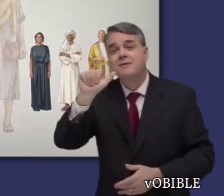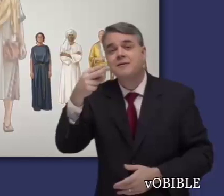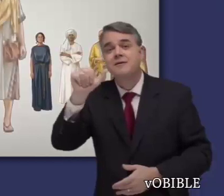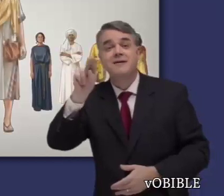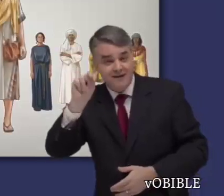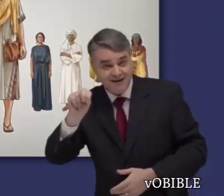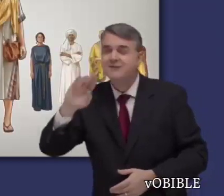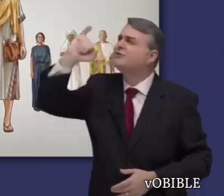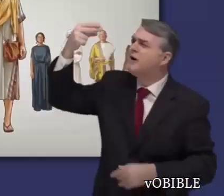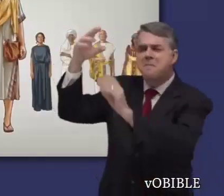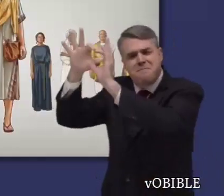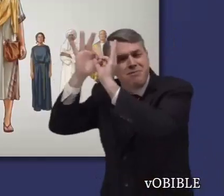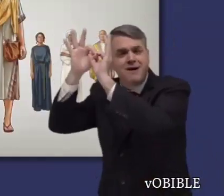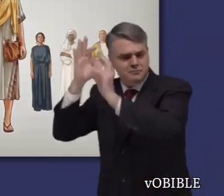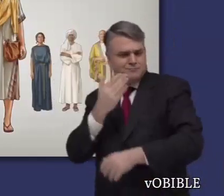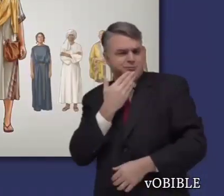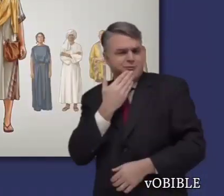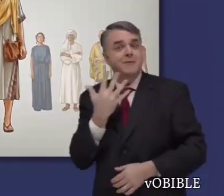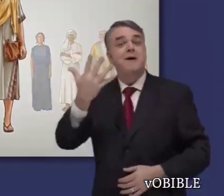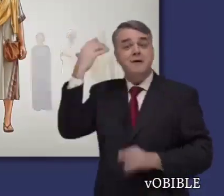pone el ejemplo de Abraham para demostrarlo.